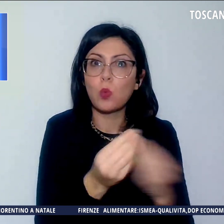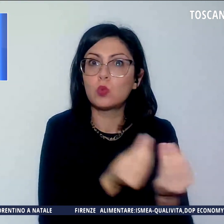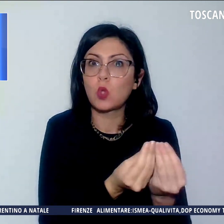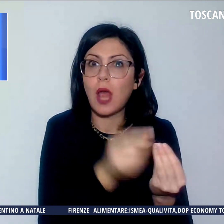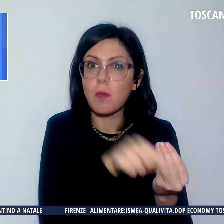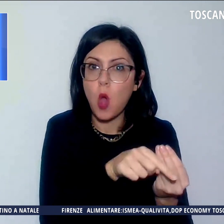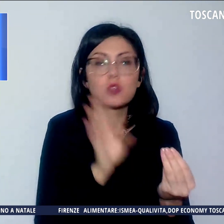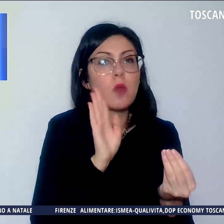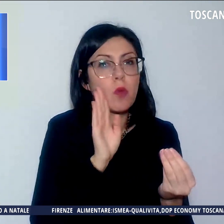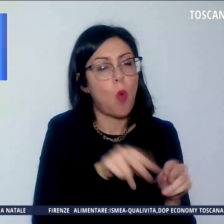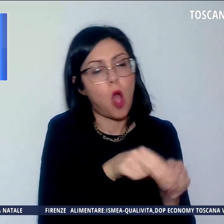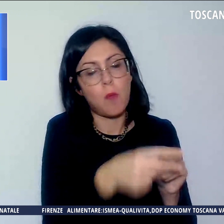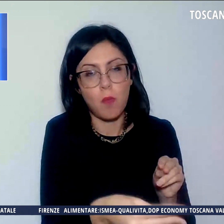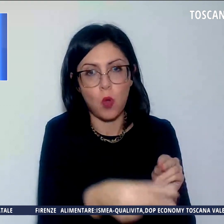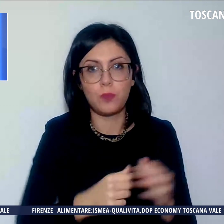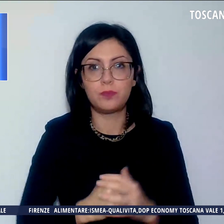accasciato.